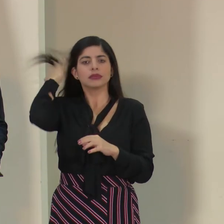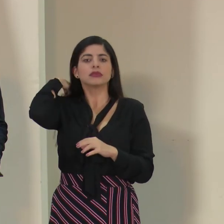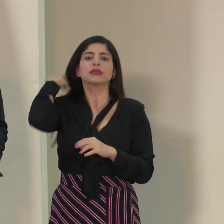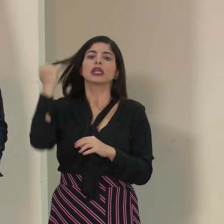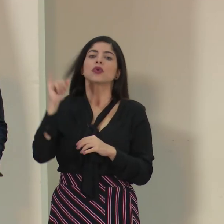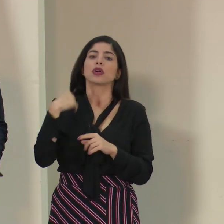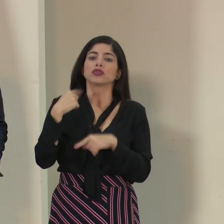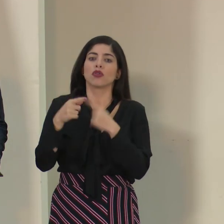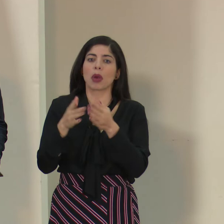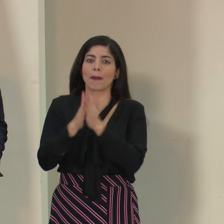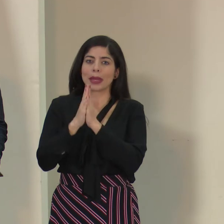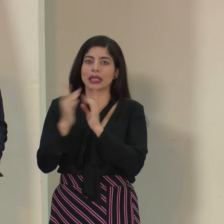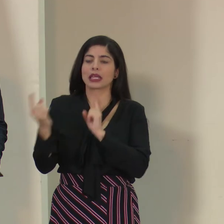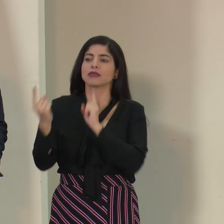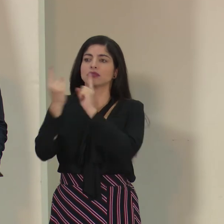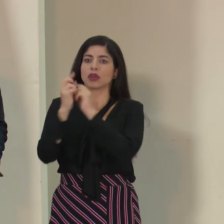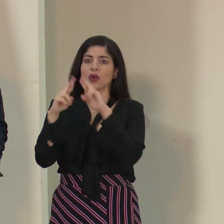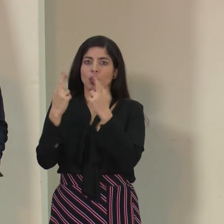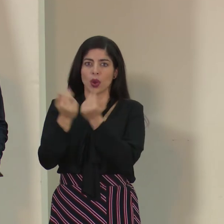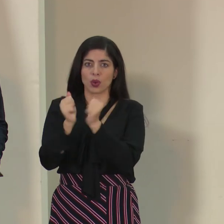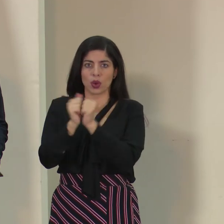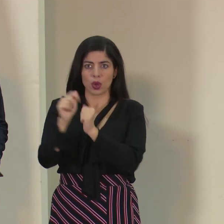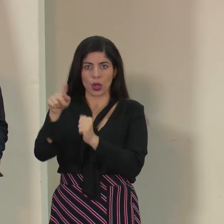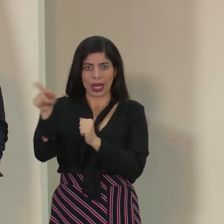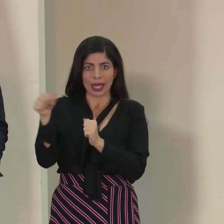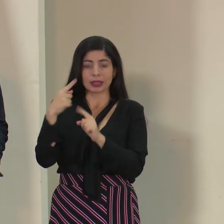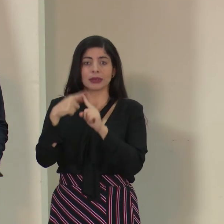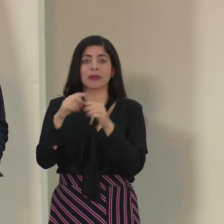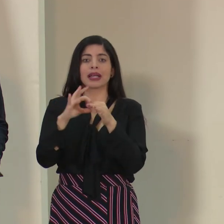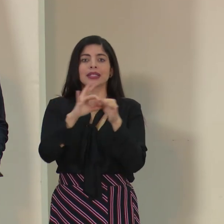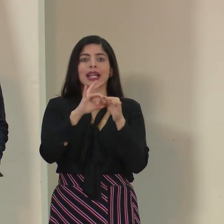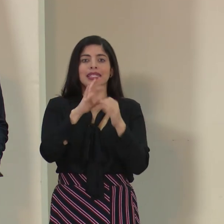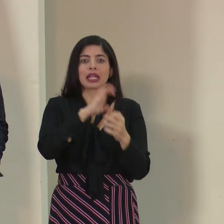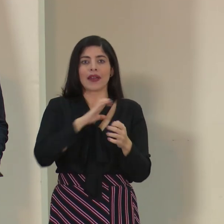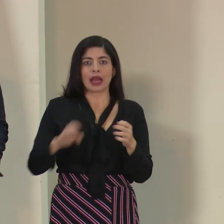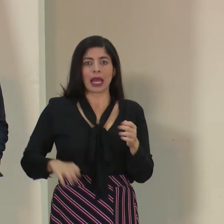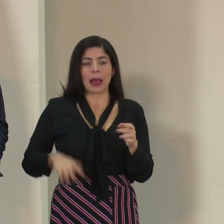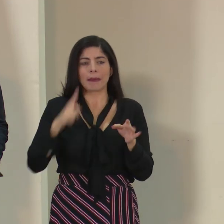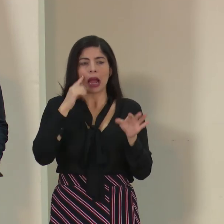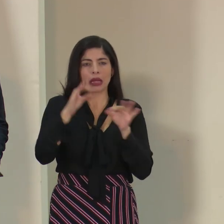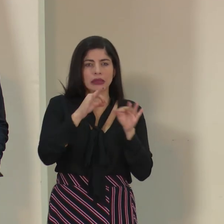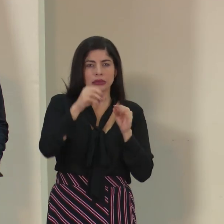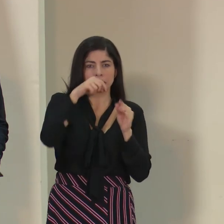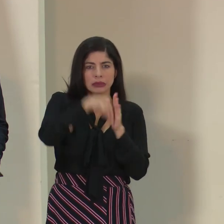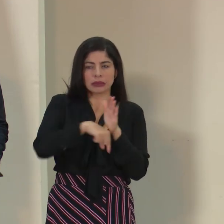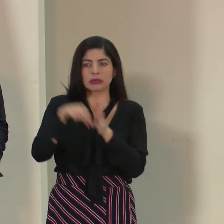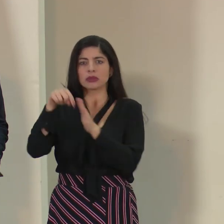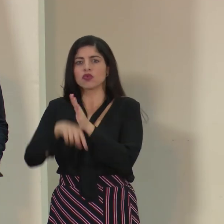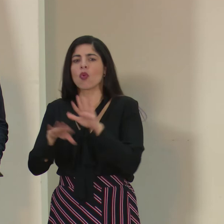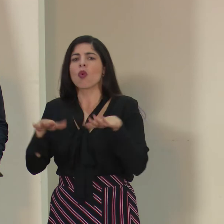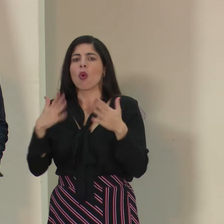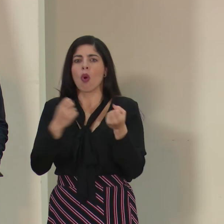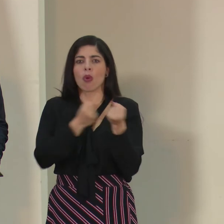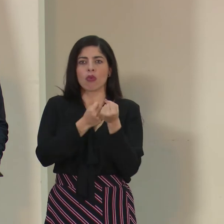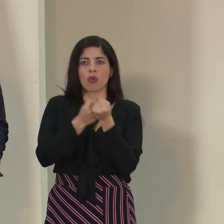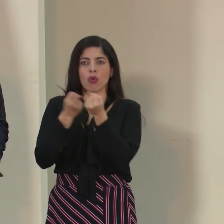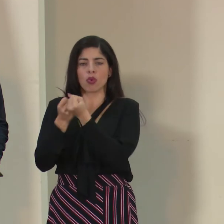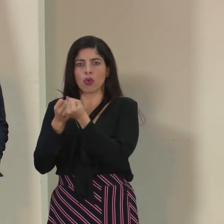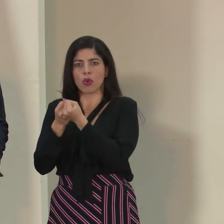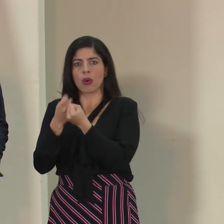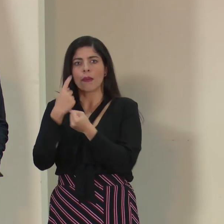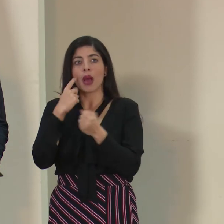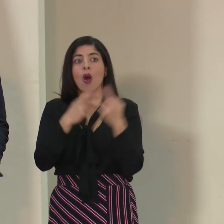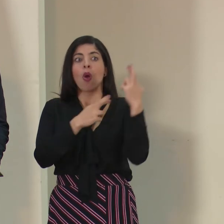solicitar al espacio para ya reunirme con ellos y también con la Alianza Evangélica para discutir un poquito más cómo podemos ampliar el apoyo y que se pueda